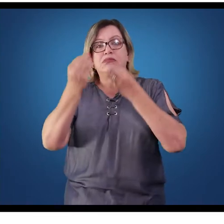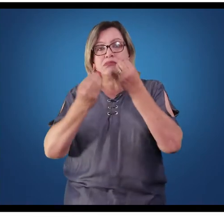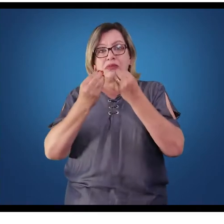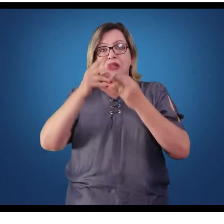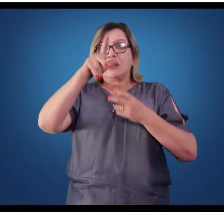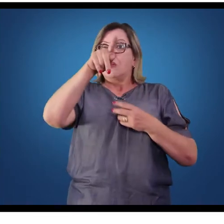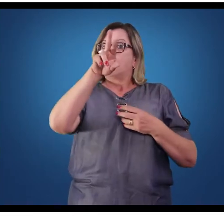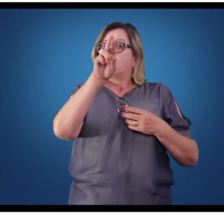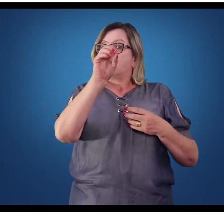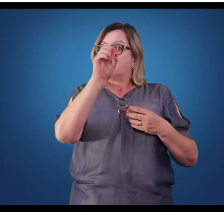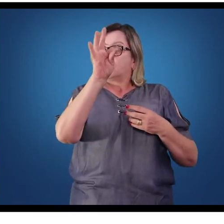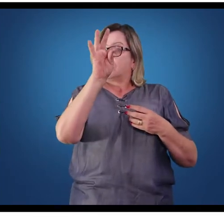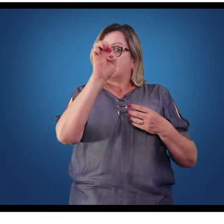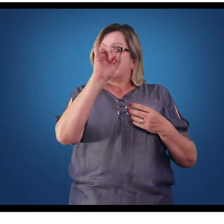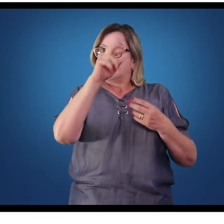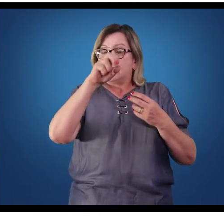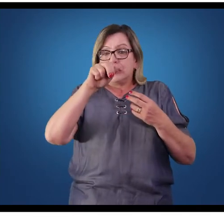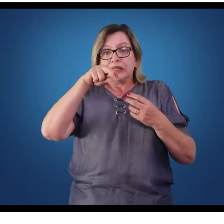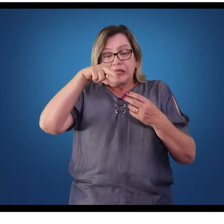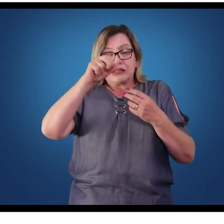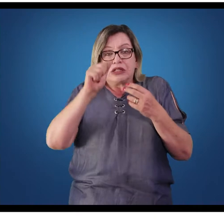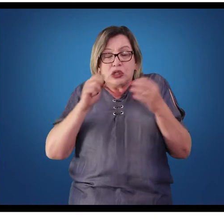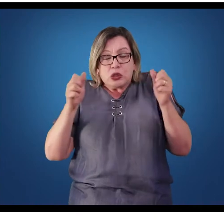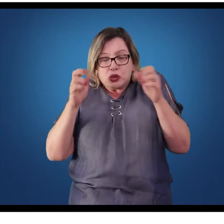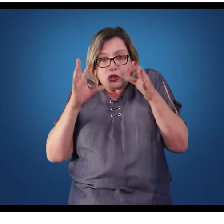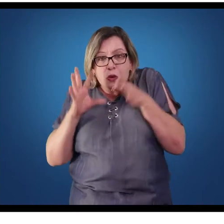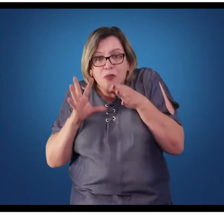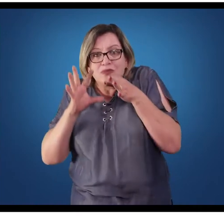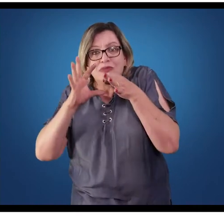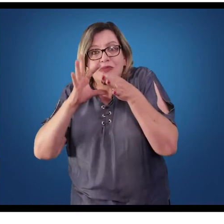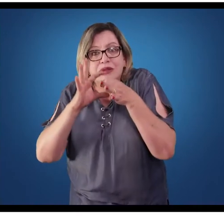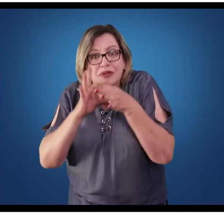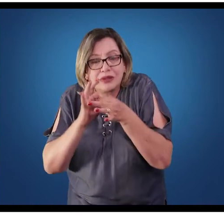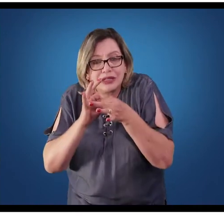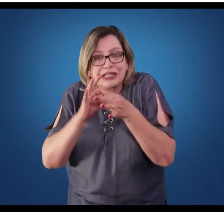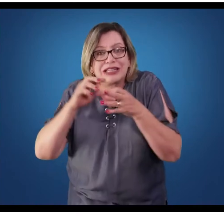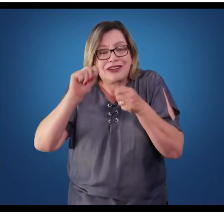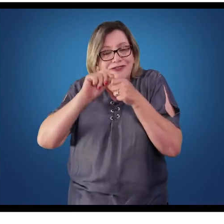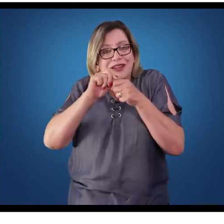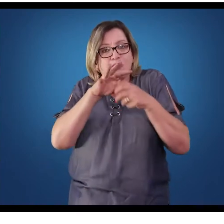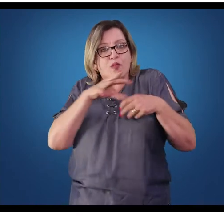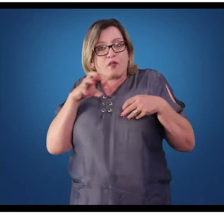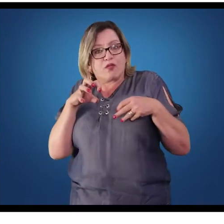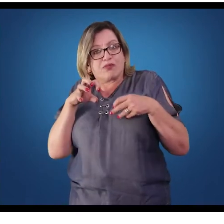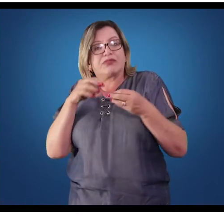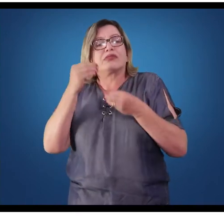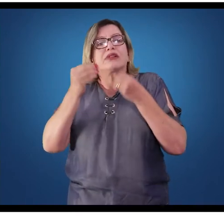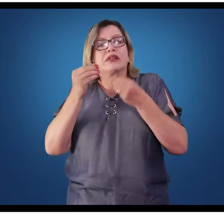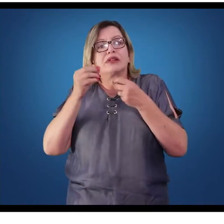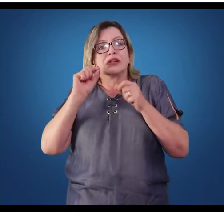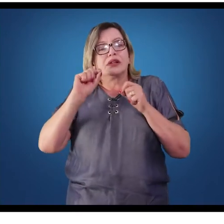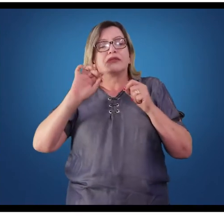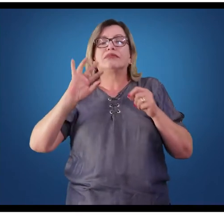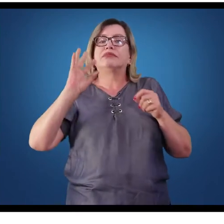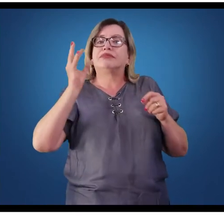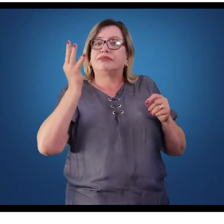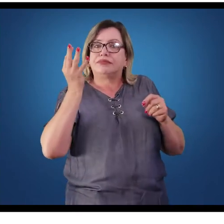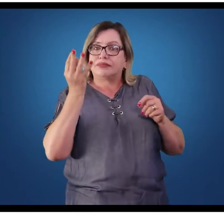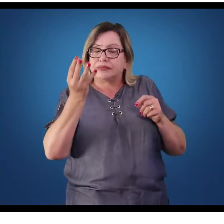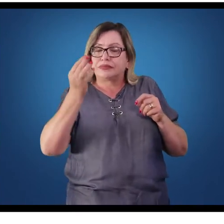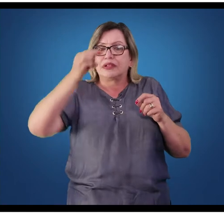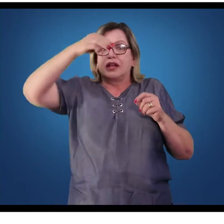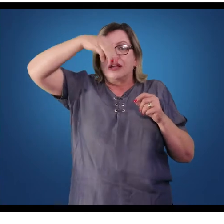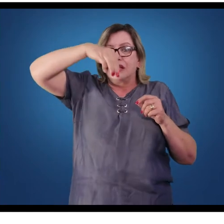uma se acopla na outra, produzindo, então, a contração muscular. O que acontece é que a